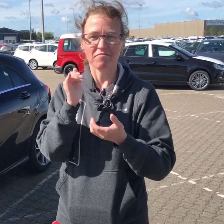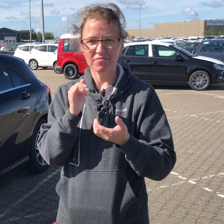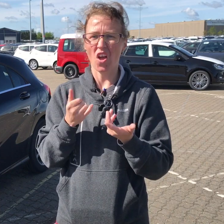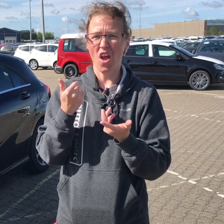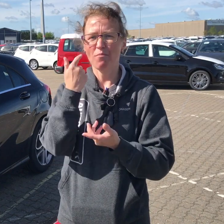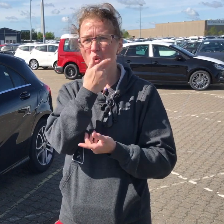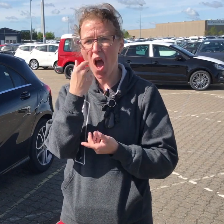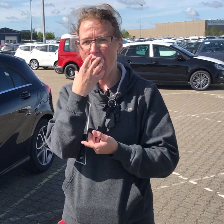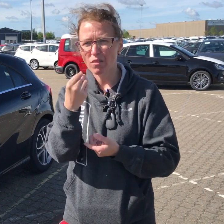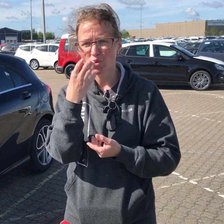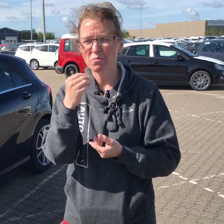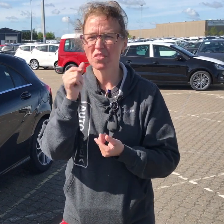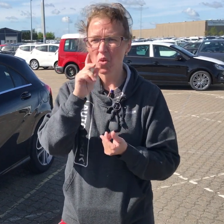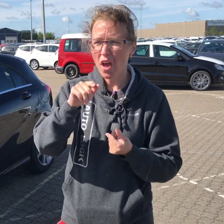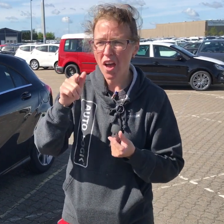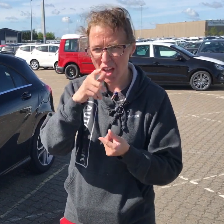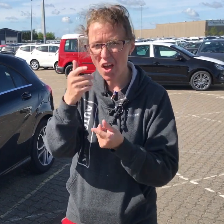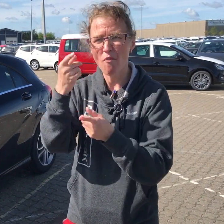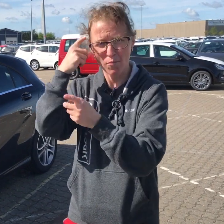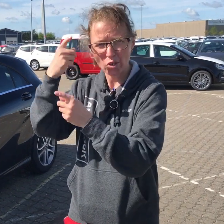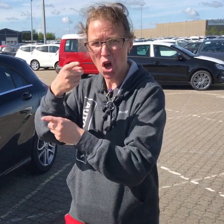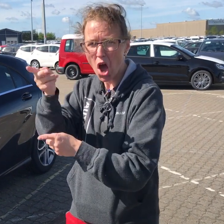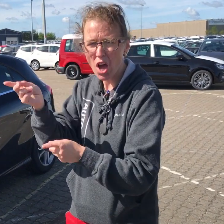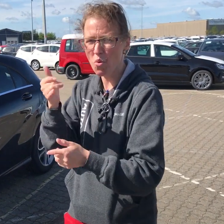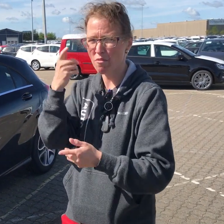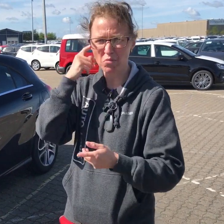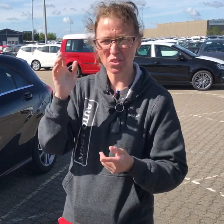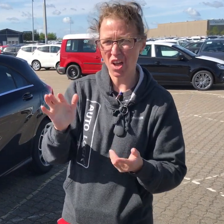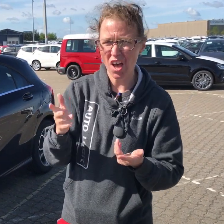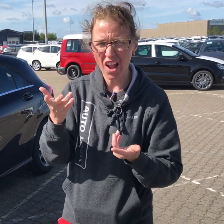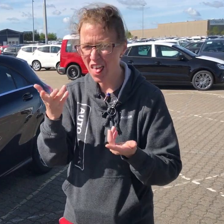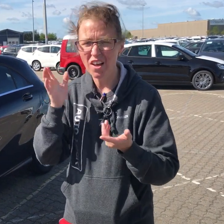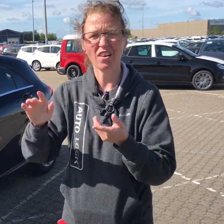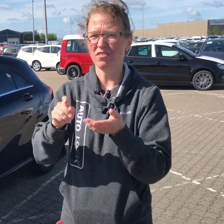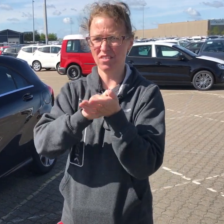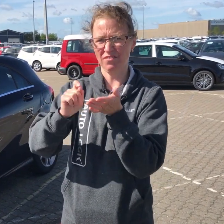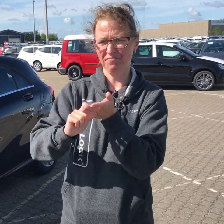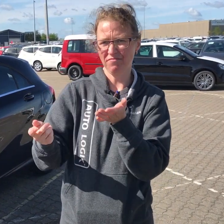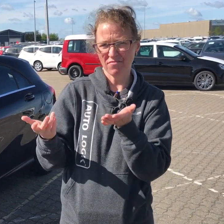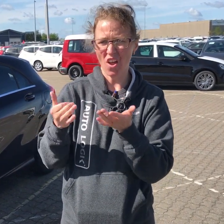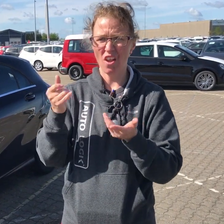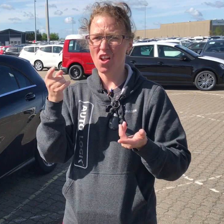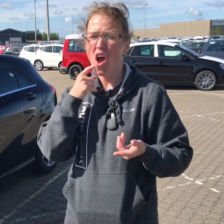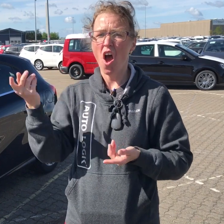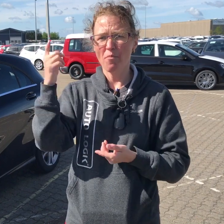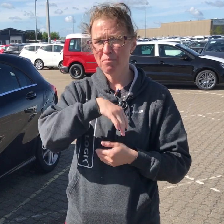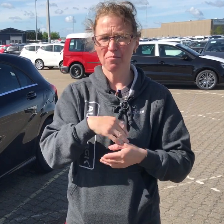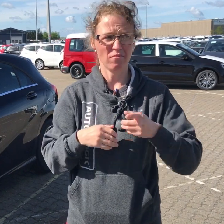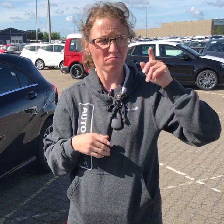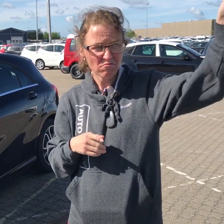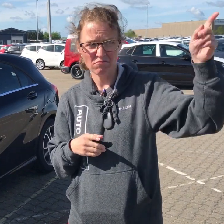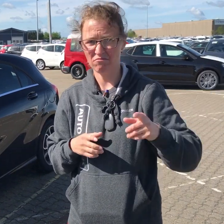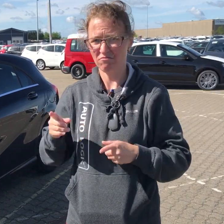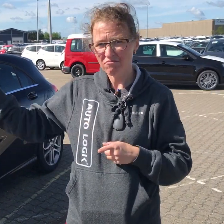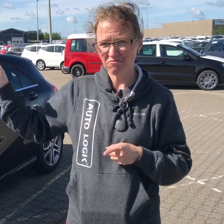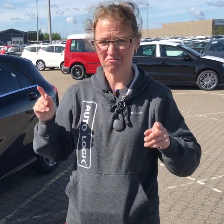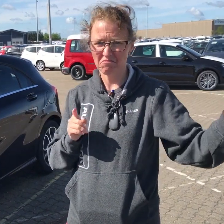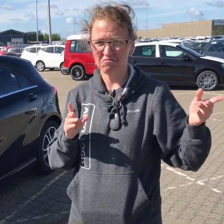Jeg kan også mundaflæse nogle af mine kolleger. Nogle af dem er nemmere at aflæse, og andre er ikke. Vi bruger også fakta og